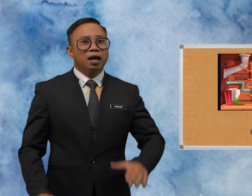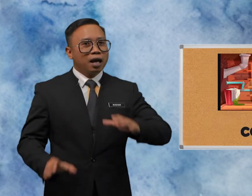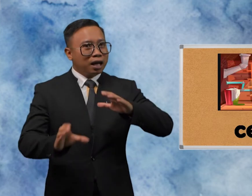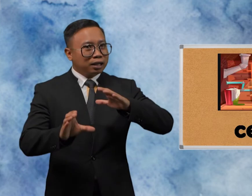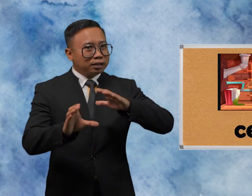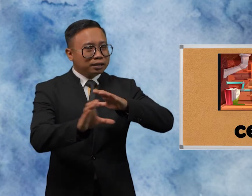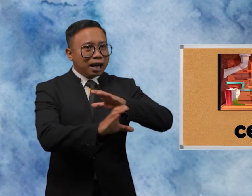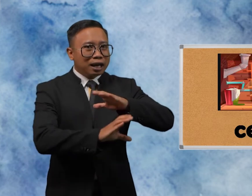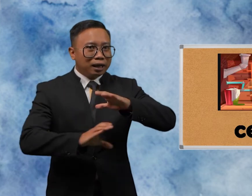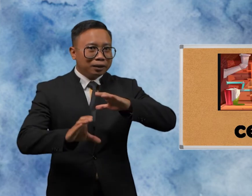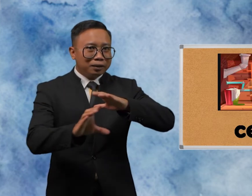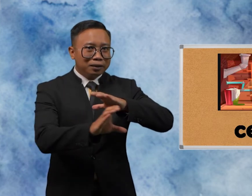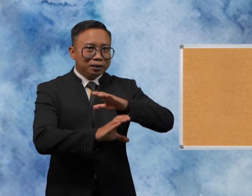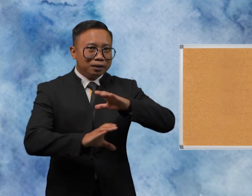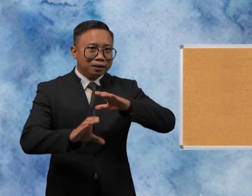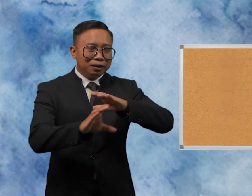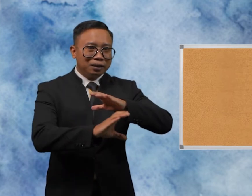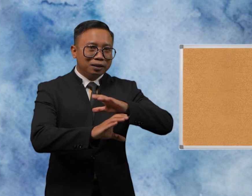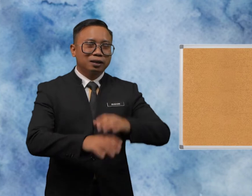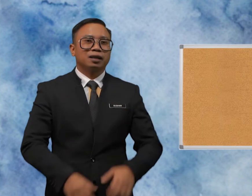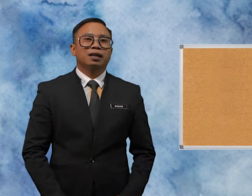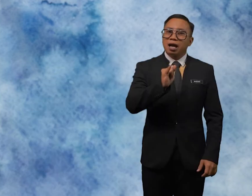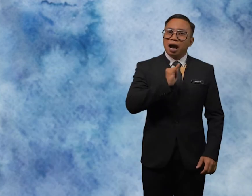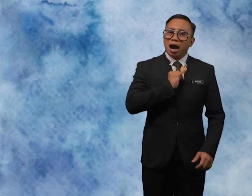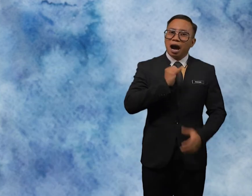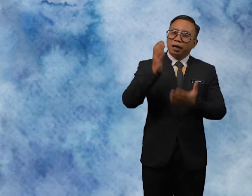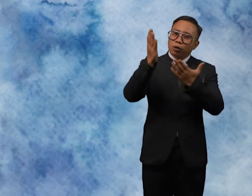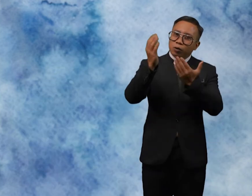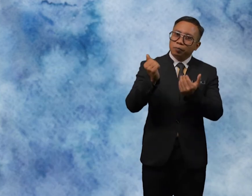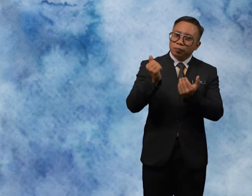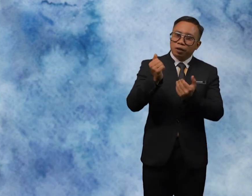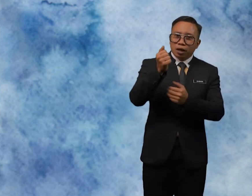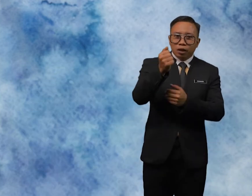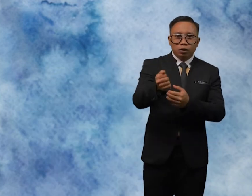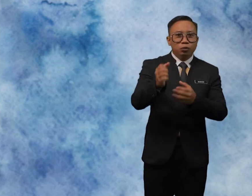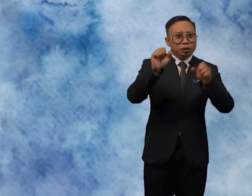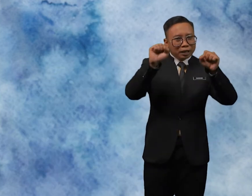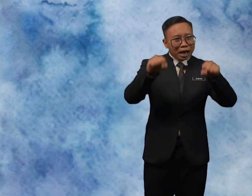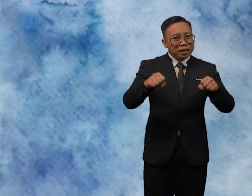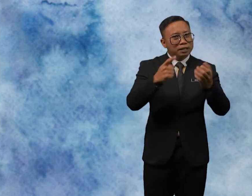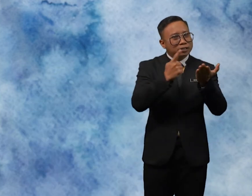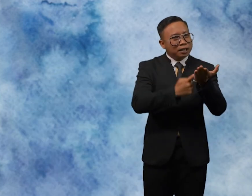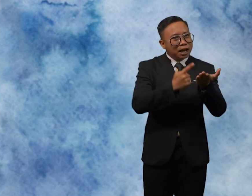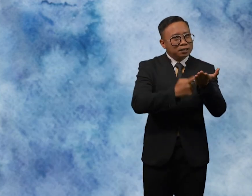Selah Saya harap anda dapat berbincang